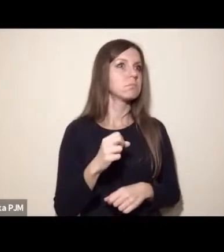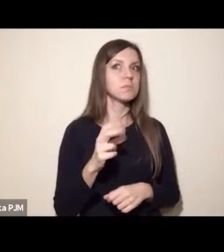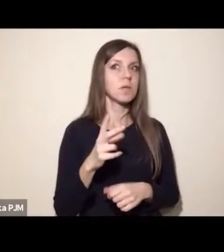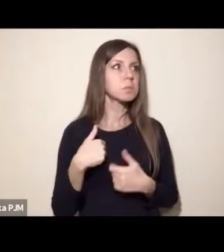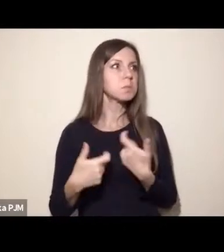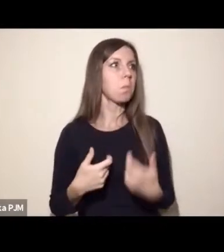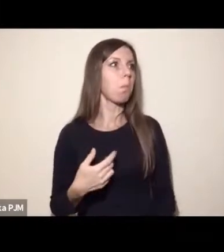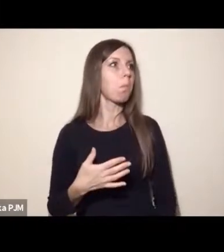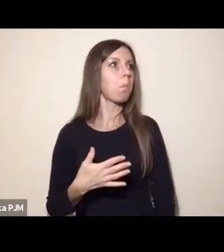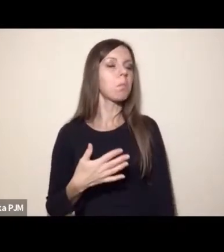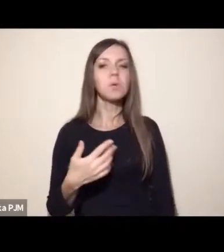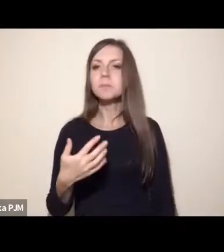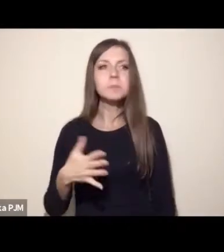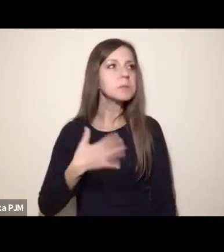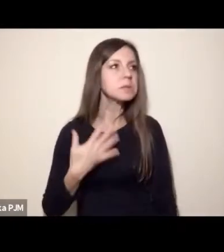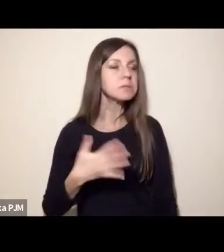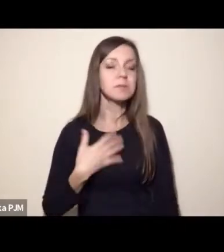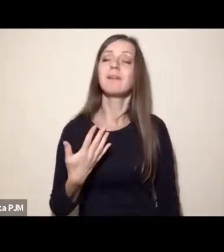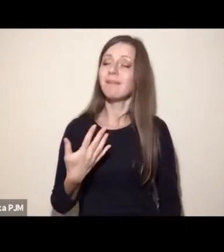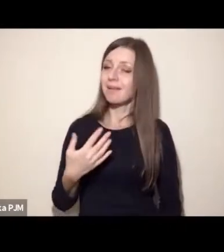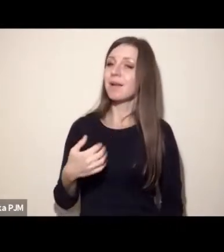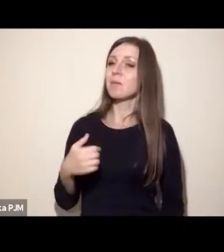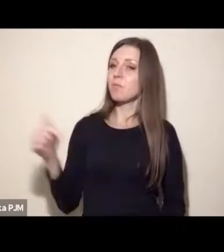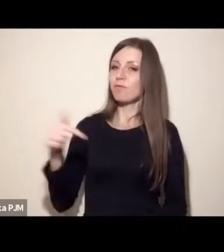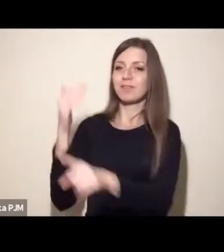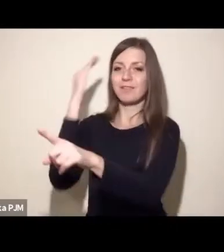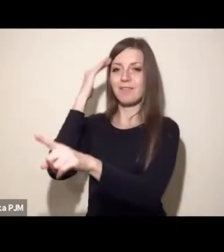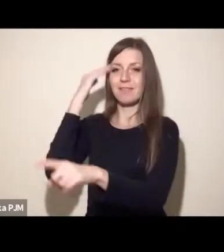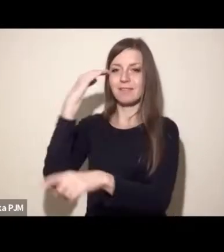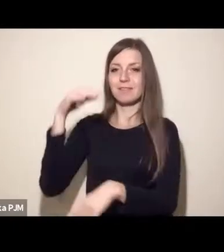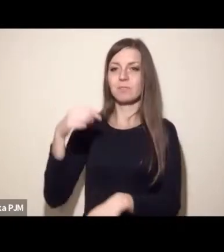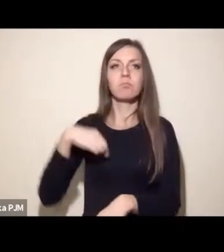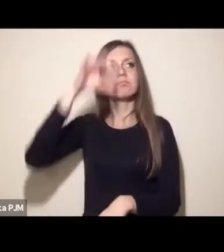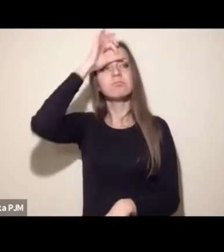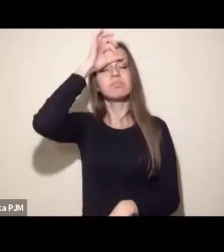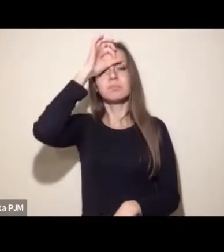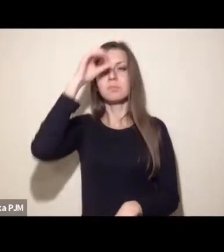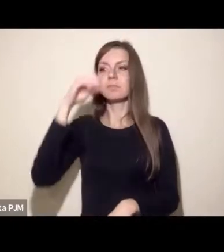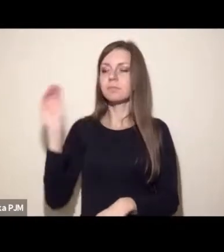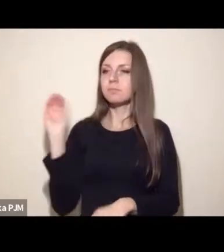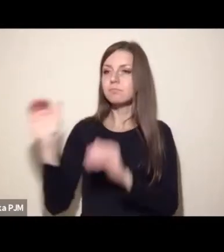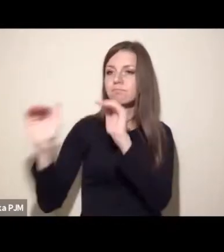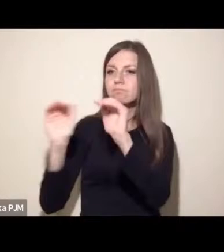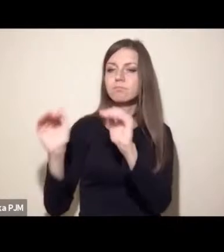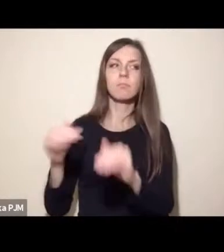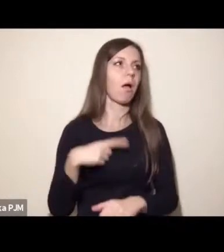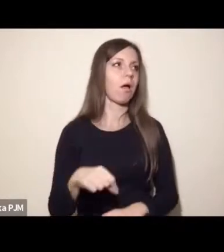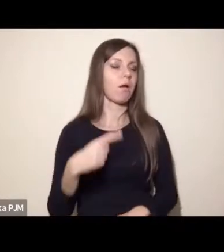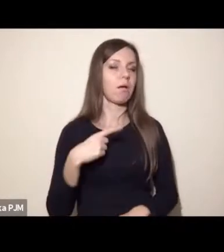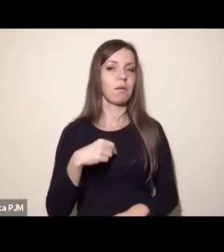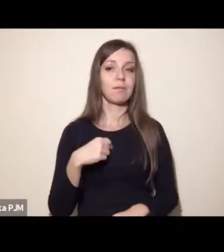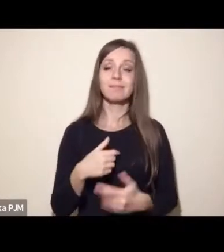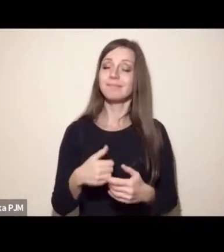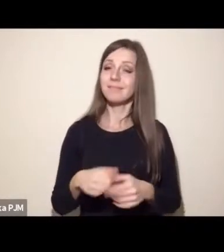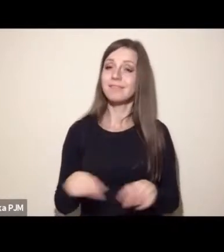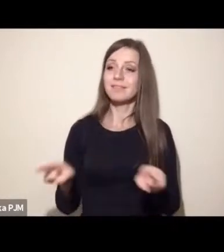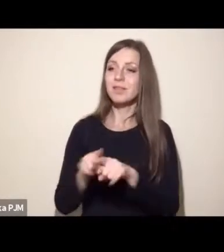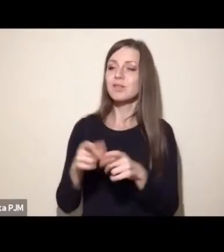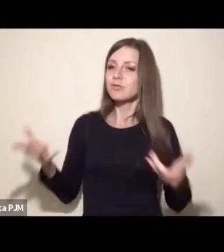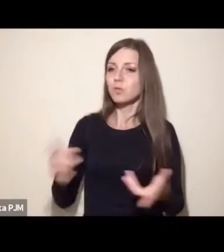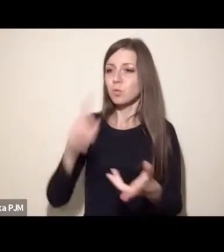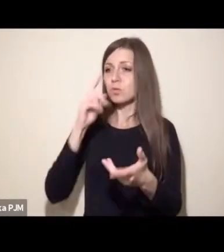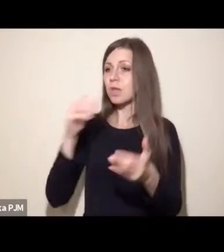jest więcej niż się ludziom wydaje. To jest bardzo podstawowa rzecz uskrzydlać ludzi, wciąż mówić im, że mogą więcej niż im się wydaje.